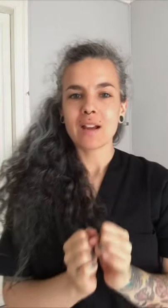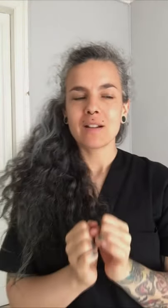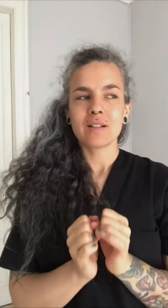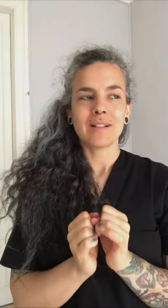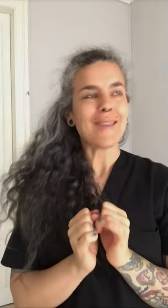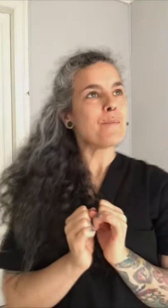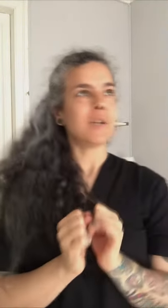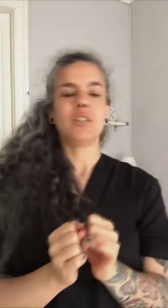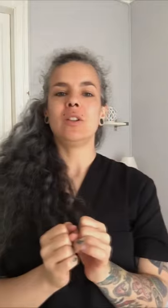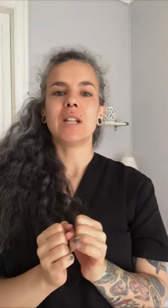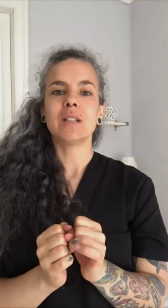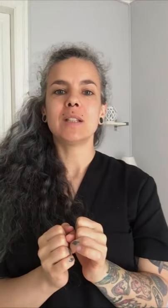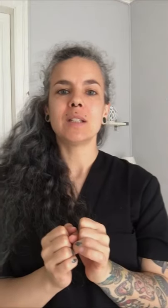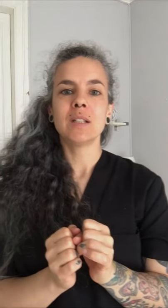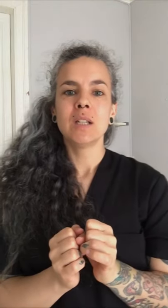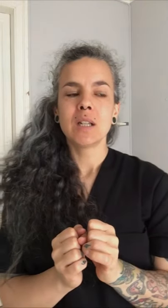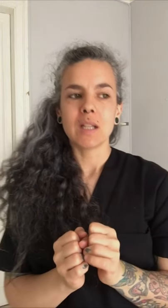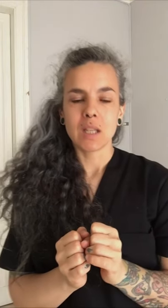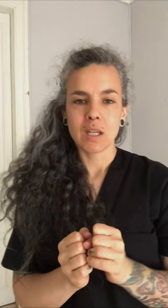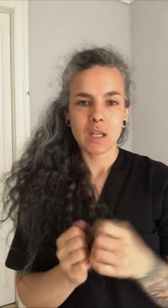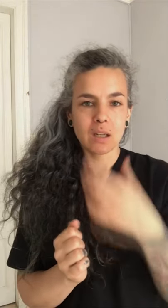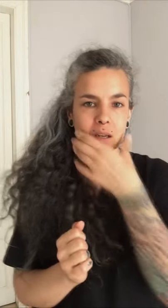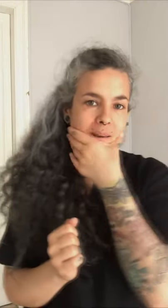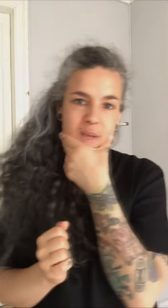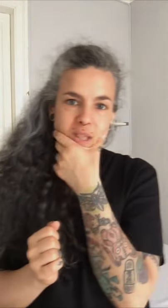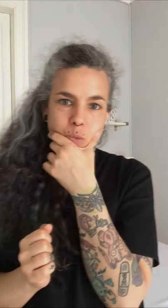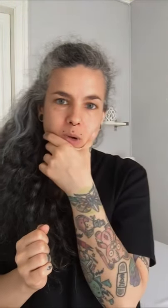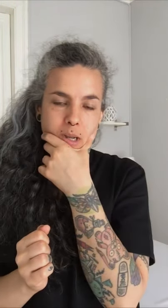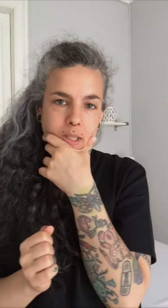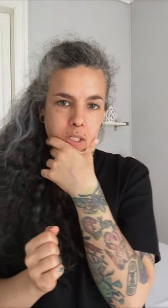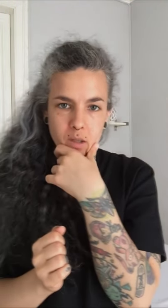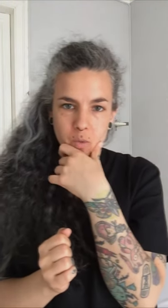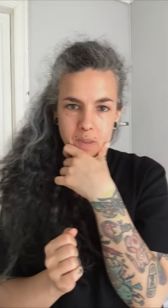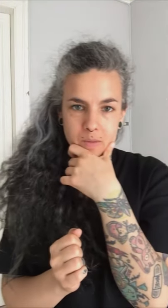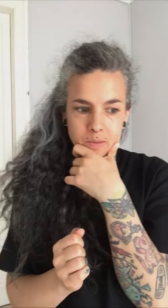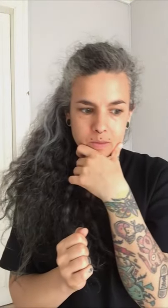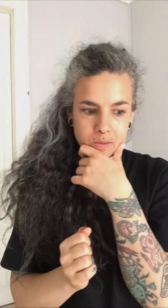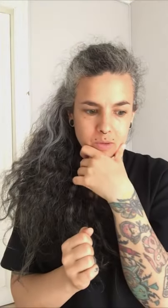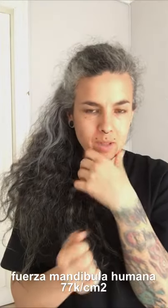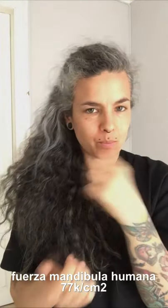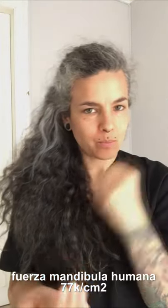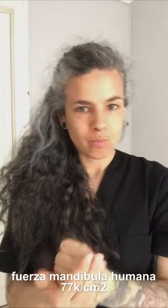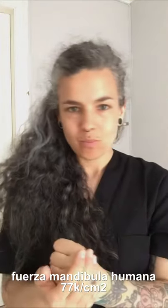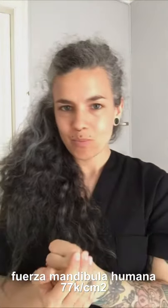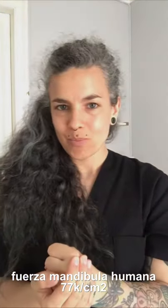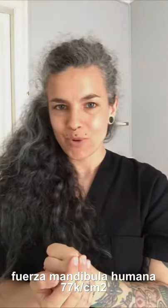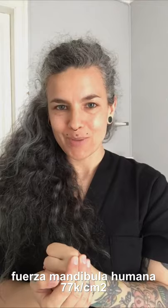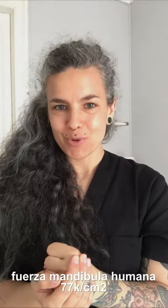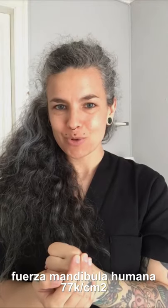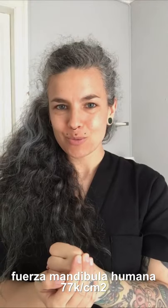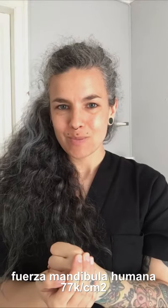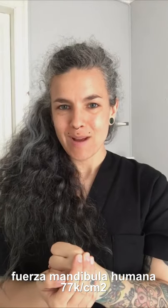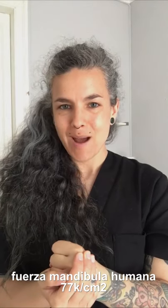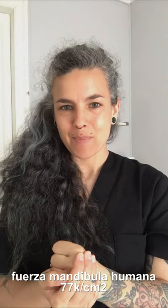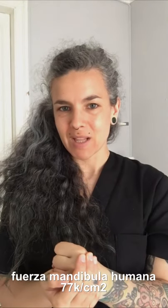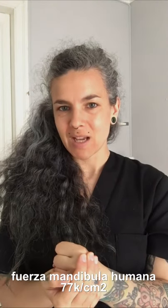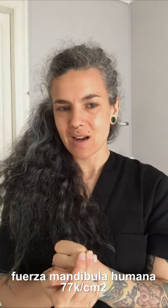impresionante que tiene la mandíbula del ser humano. O sea, podemos apretar